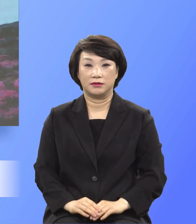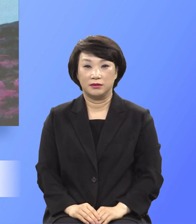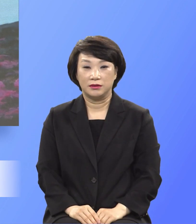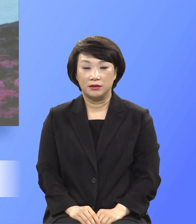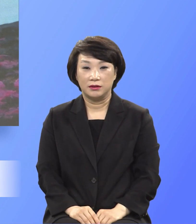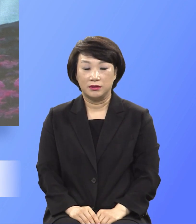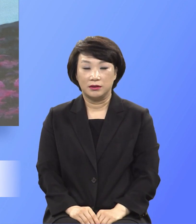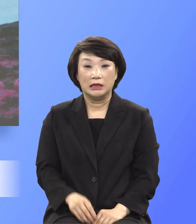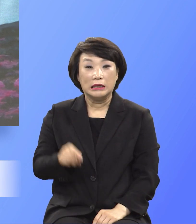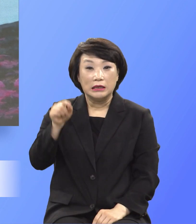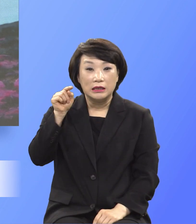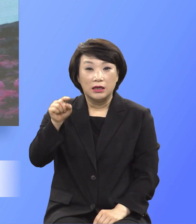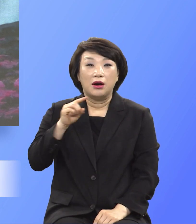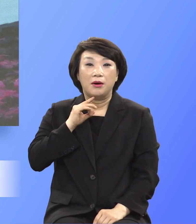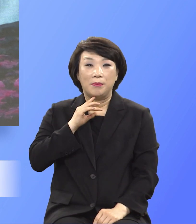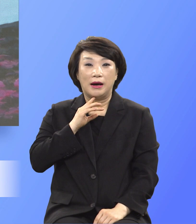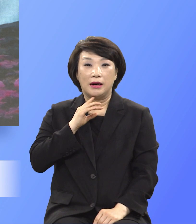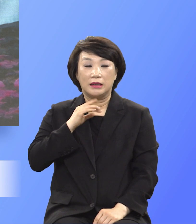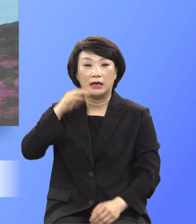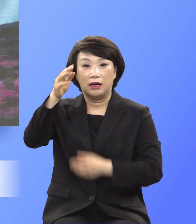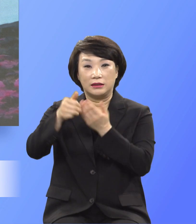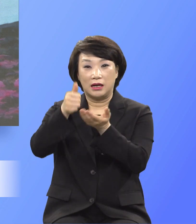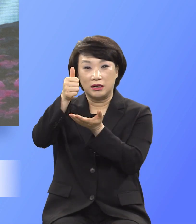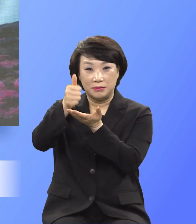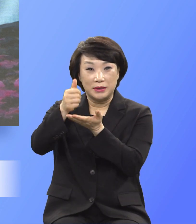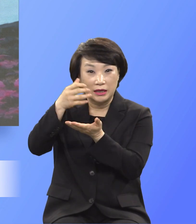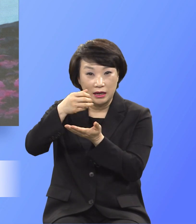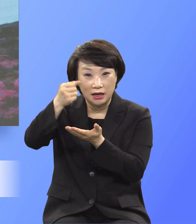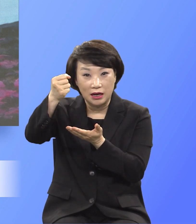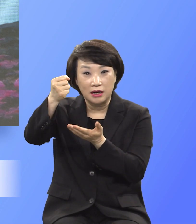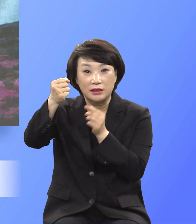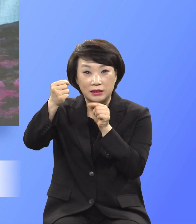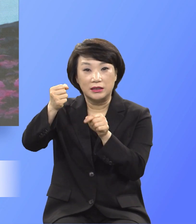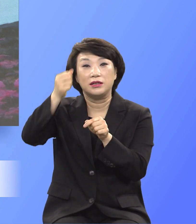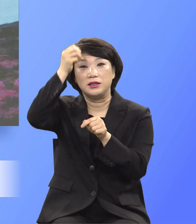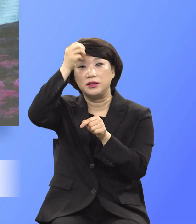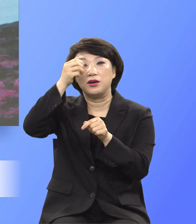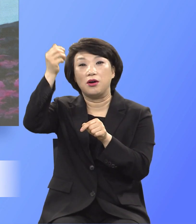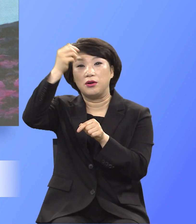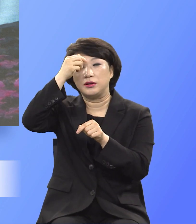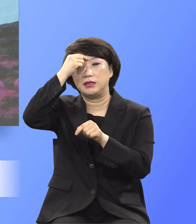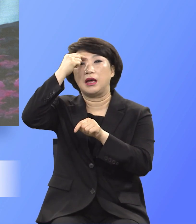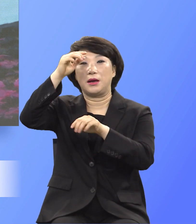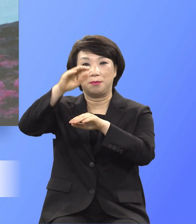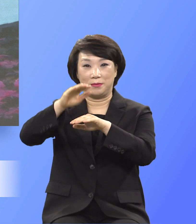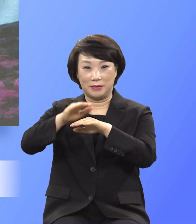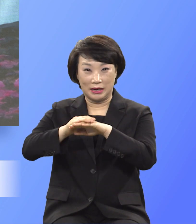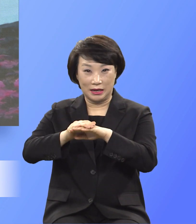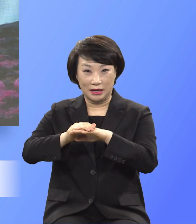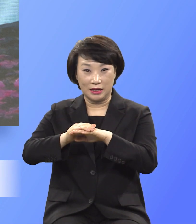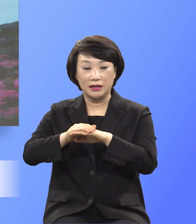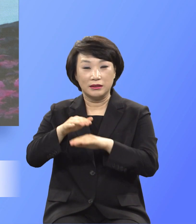이것만이 하나님이 받으실 영적 예비니라 라고